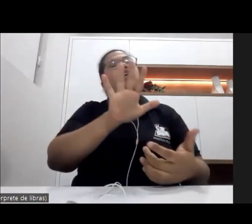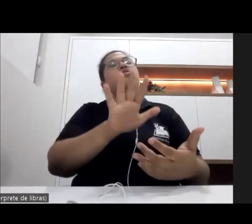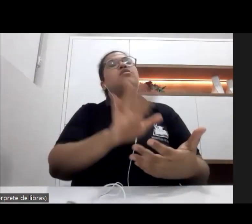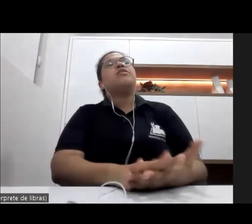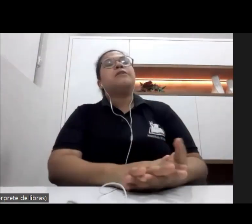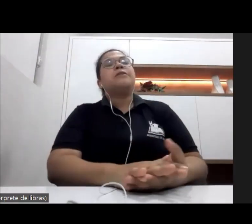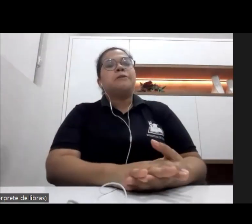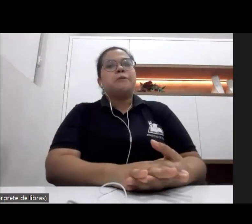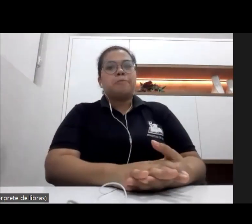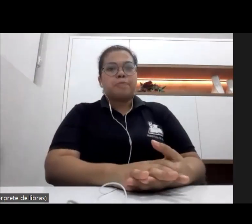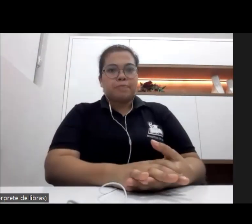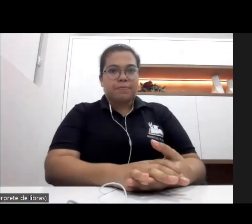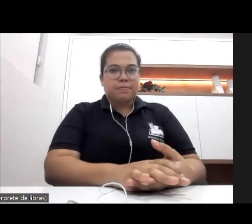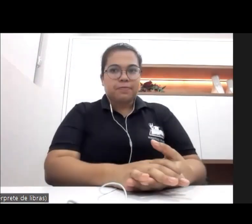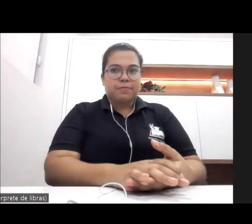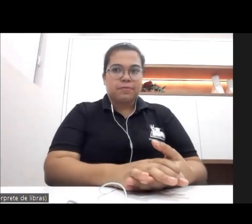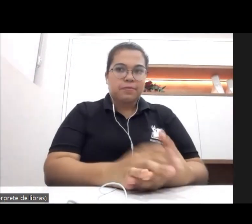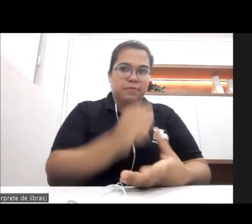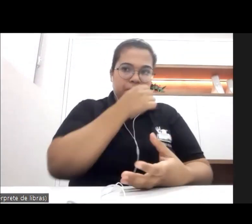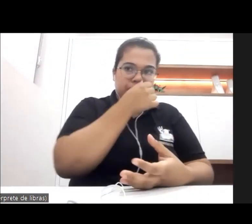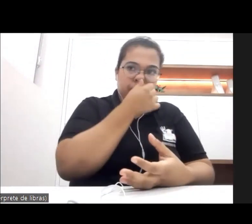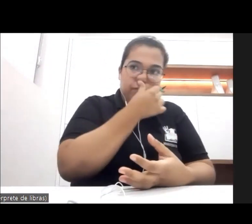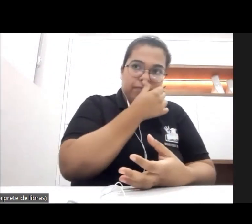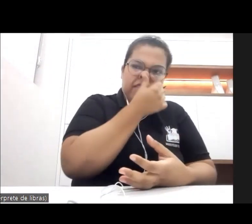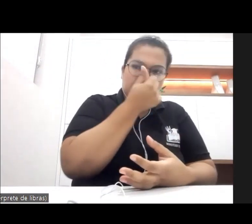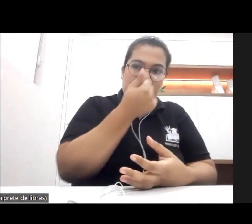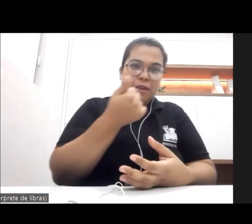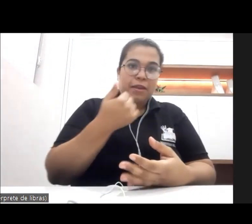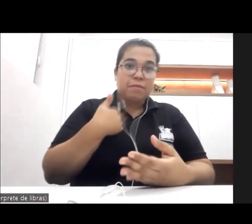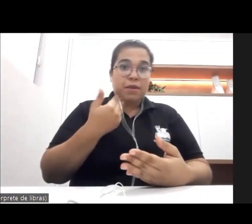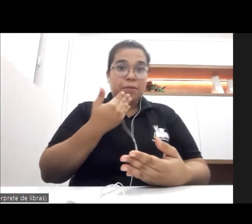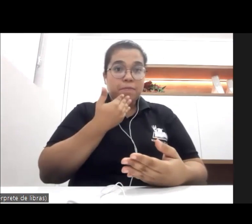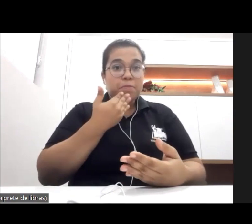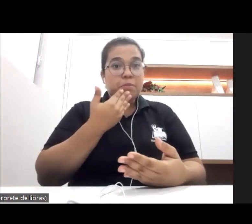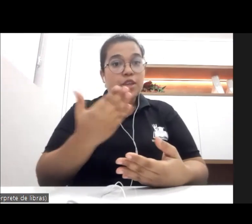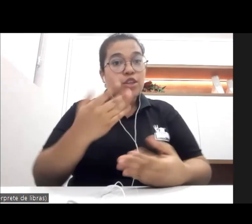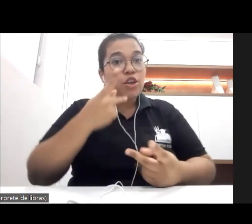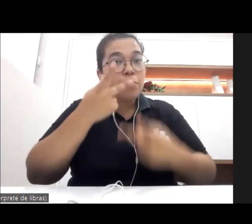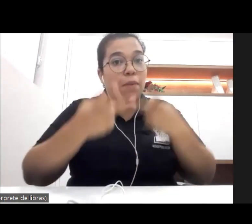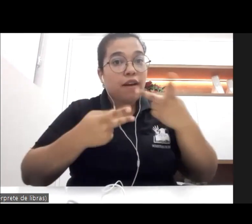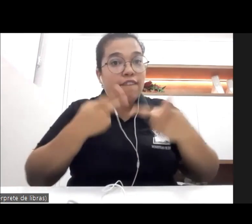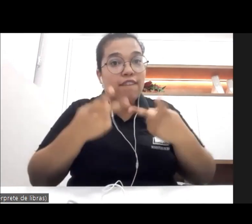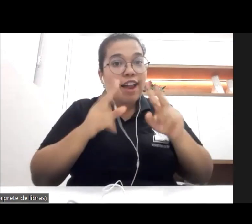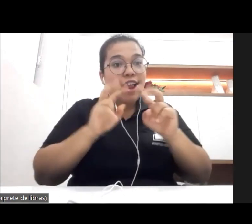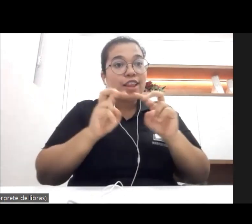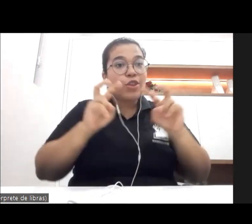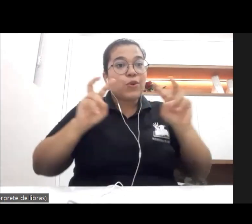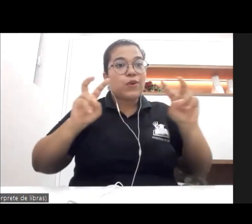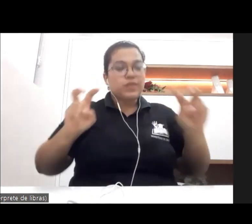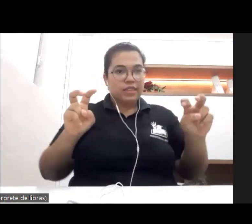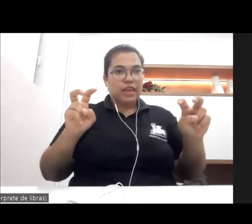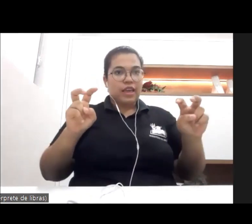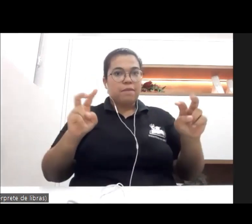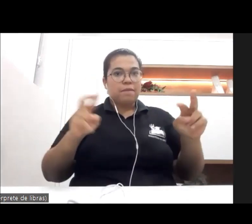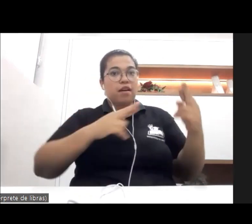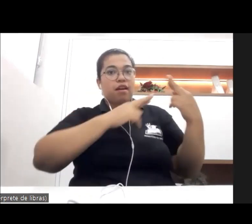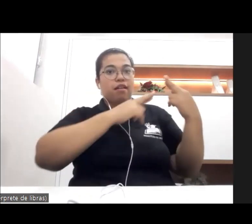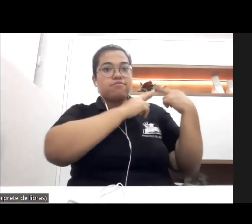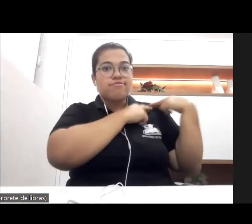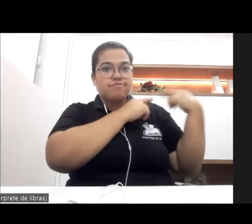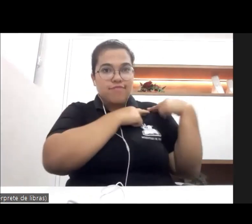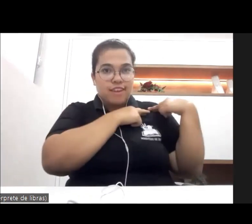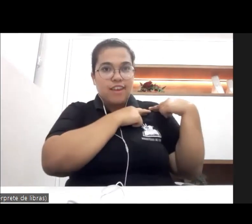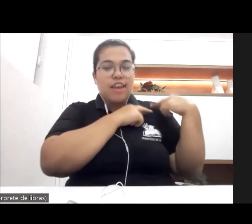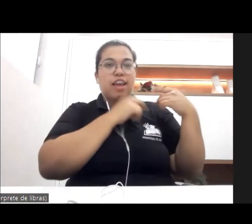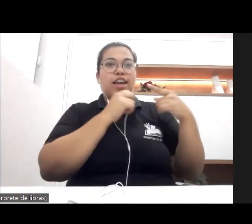e me foi dada aqui a incumbência de tratar da temática atribuições e competências da e do assistente social